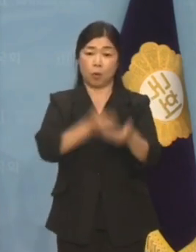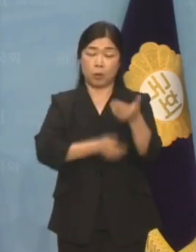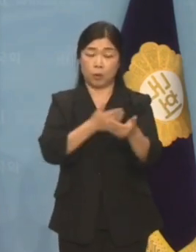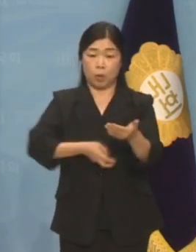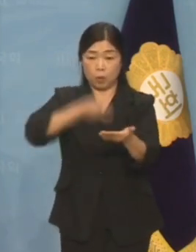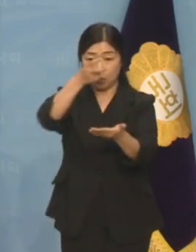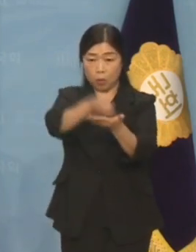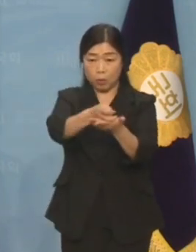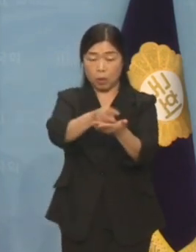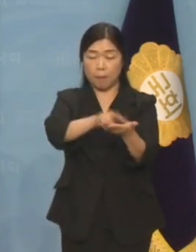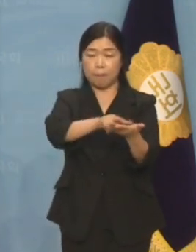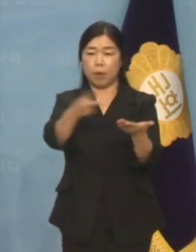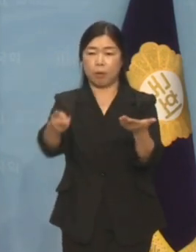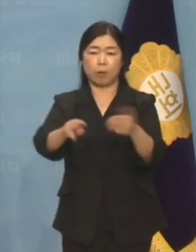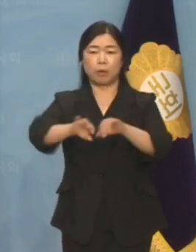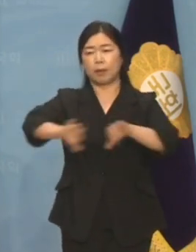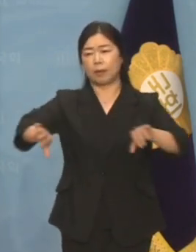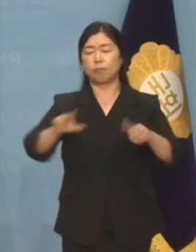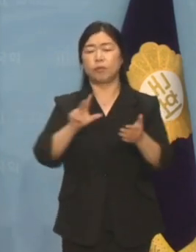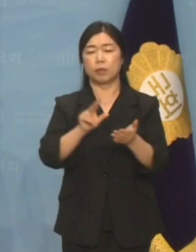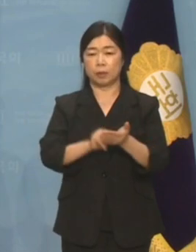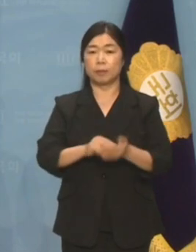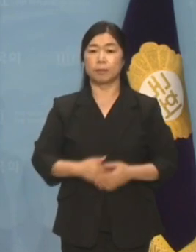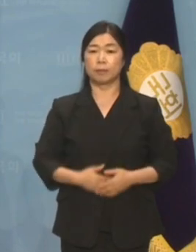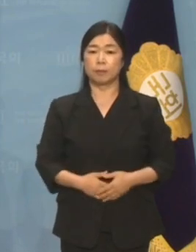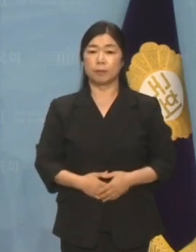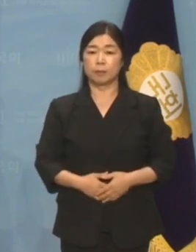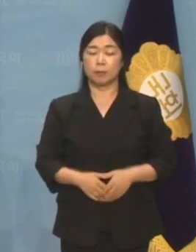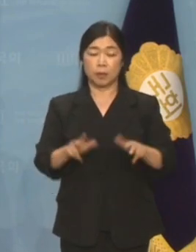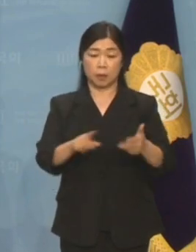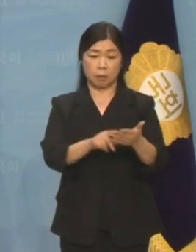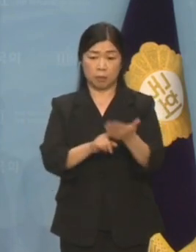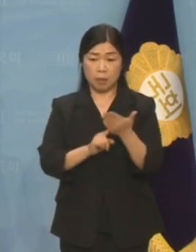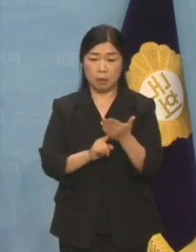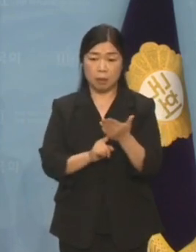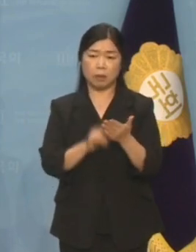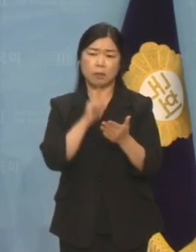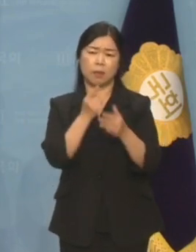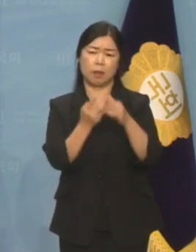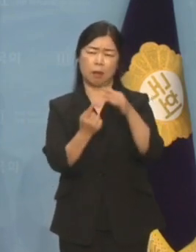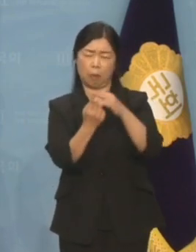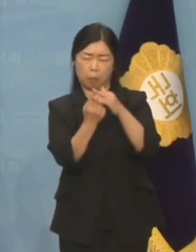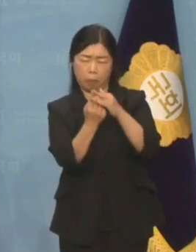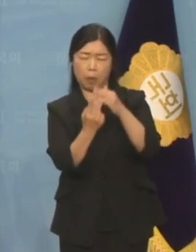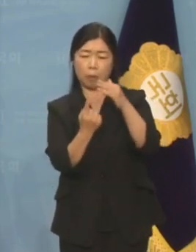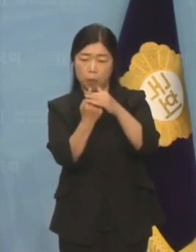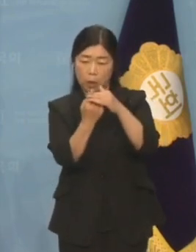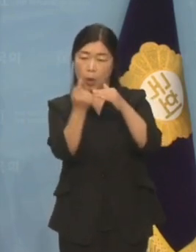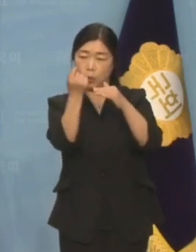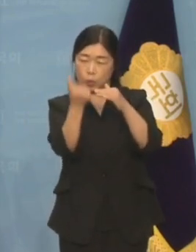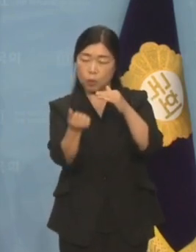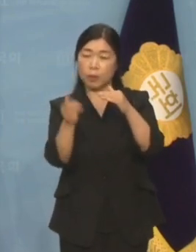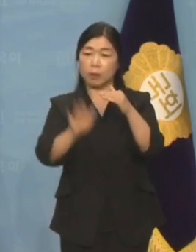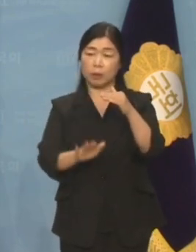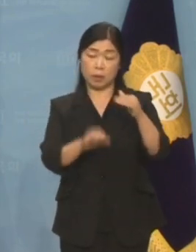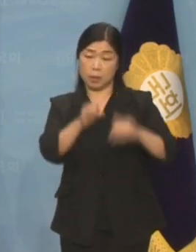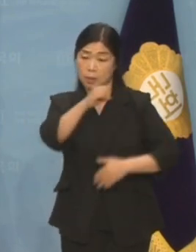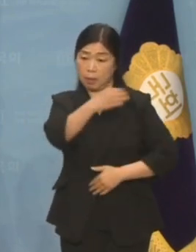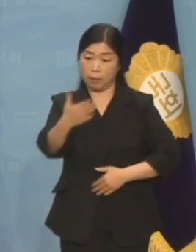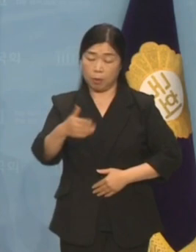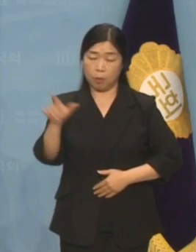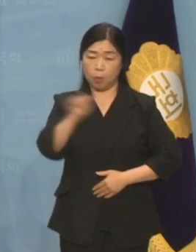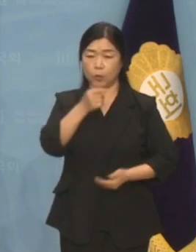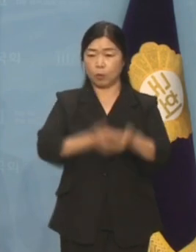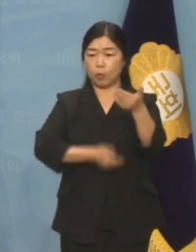변경은 별개의 사안입니다. 드러난 것은 빙산의 일각에 불과합니다. 양평 고속도로 노선 변경은